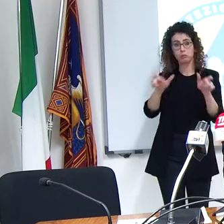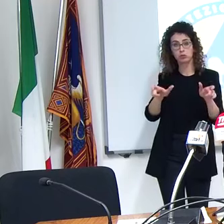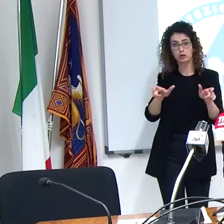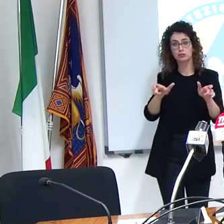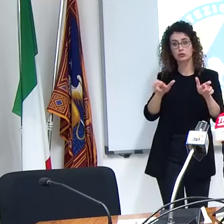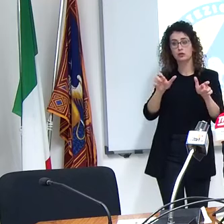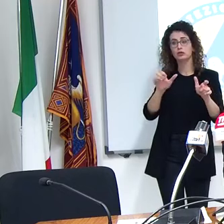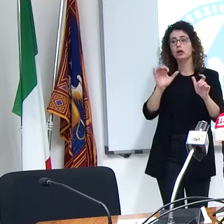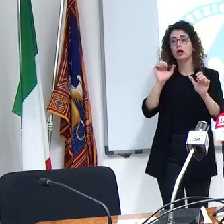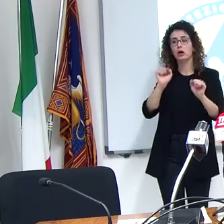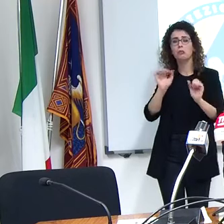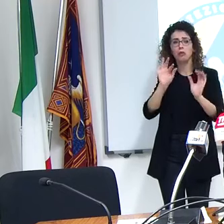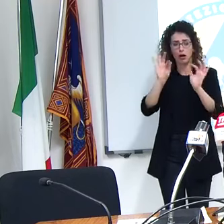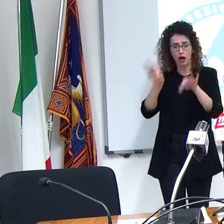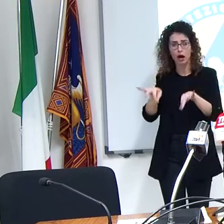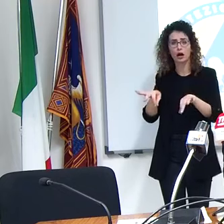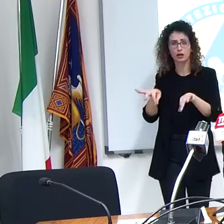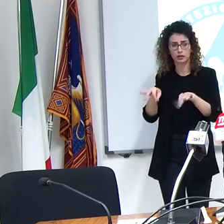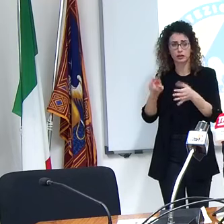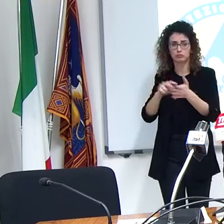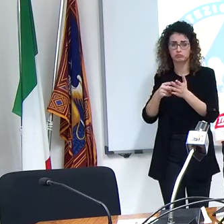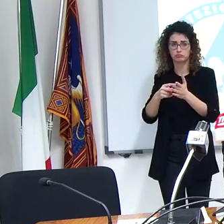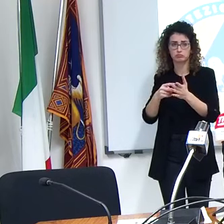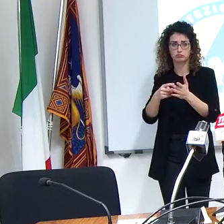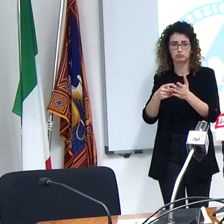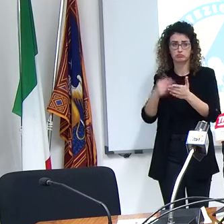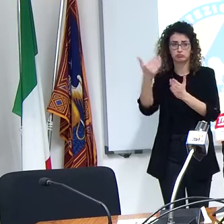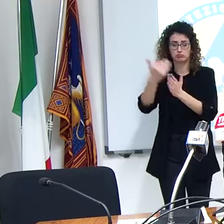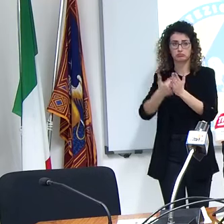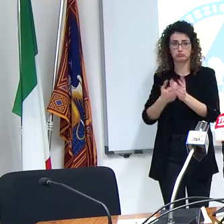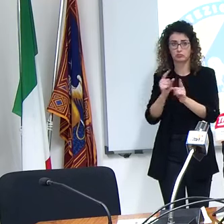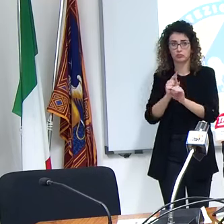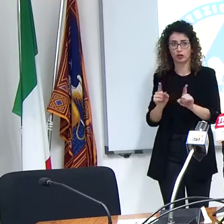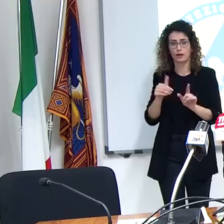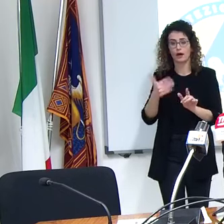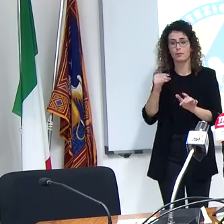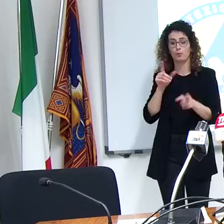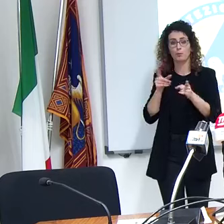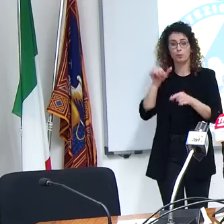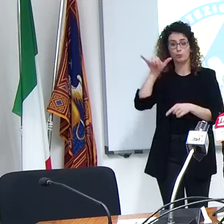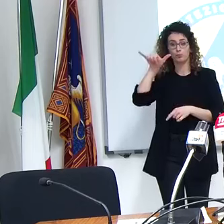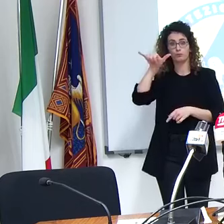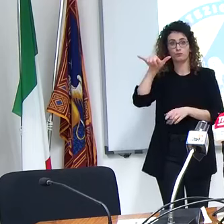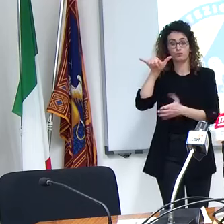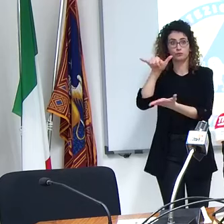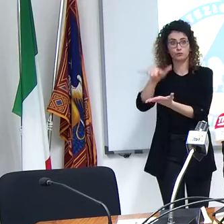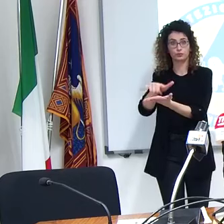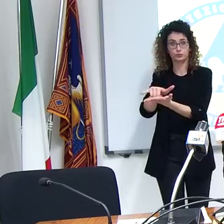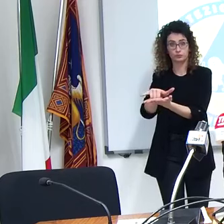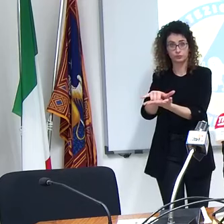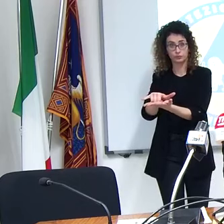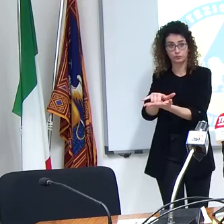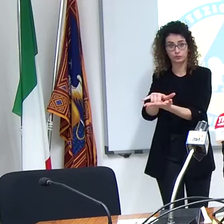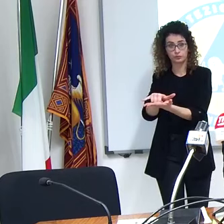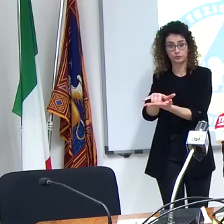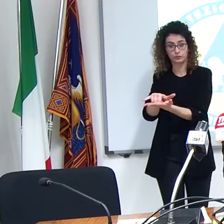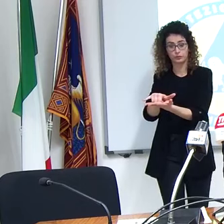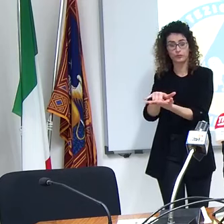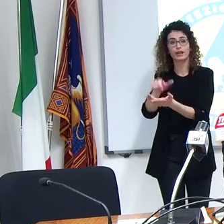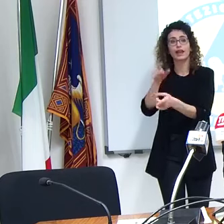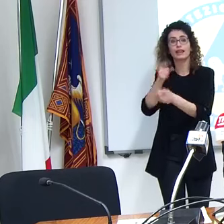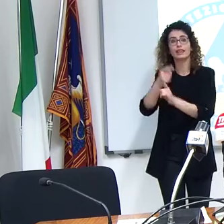muovere dall'esterno una volta di sicuro atterrati sono sottoposti alle regole di spostamento